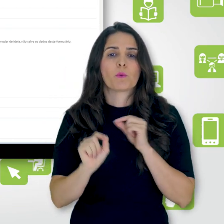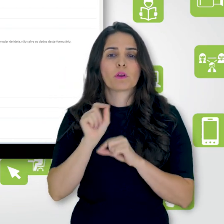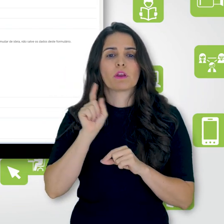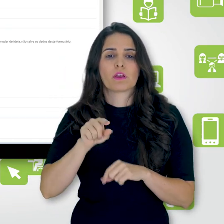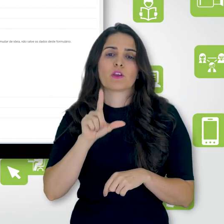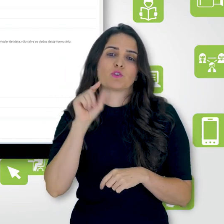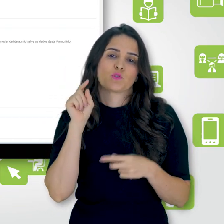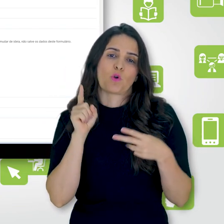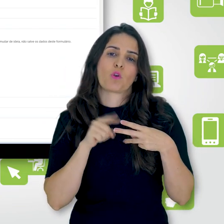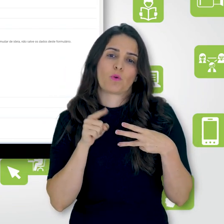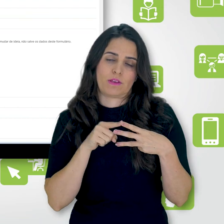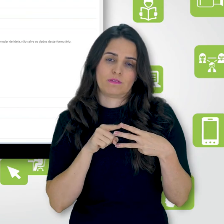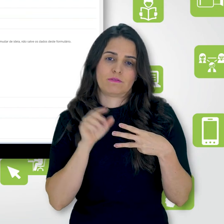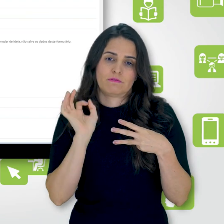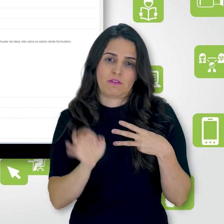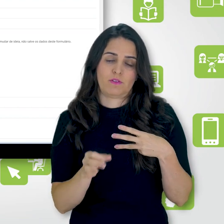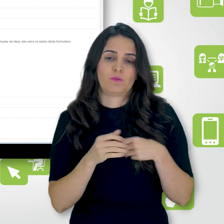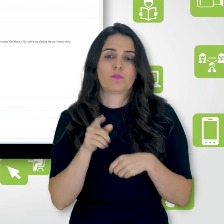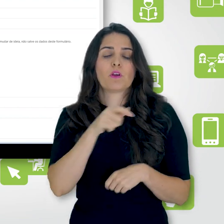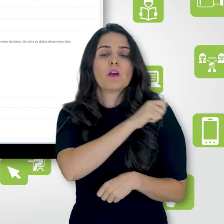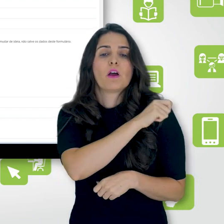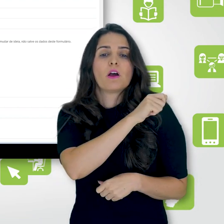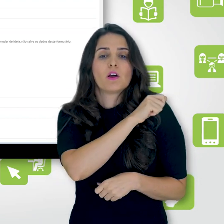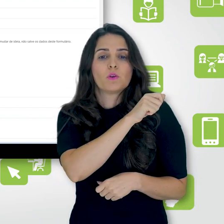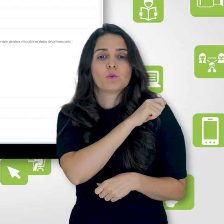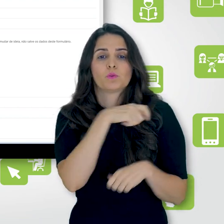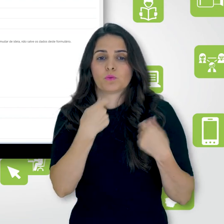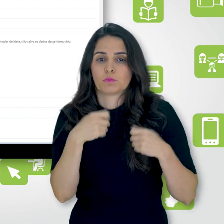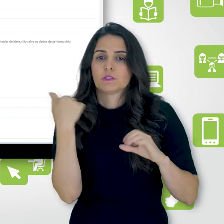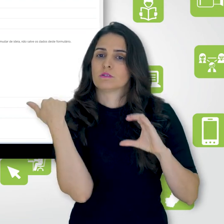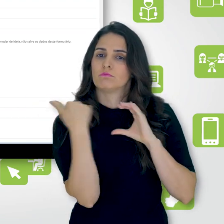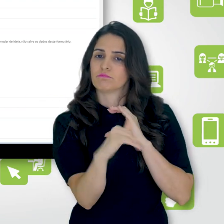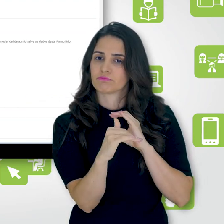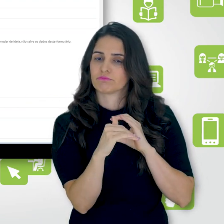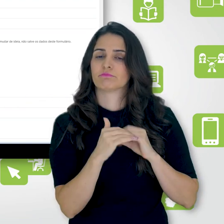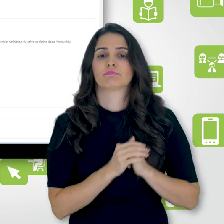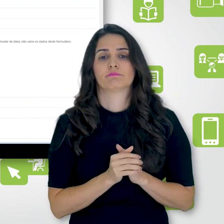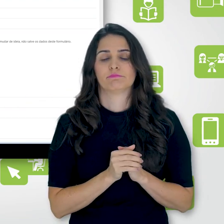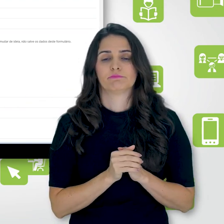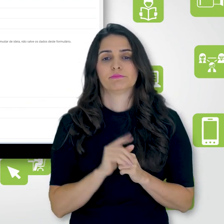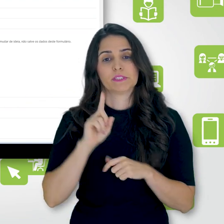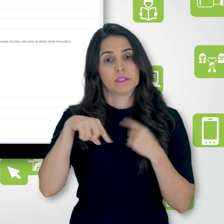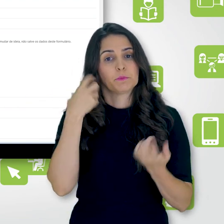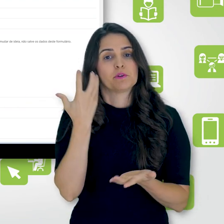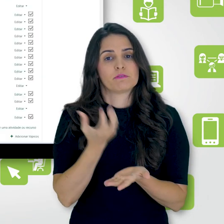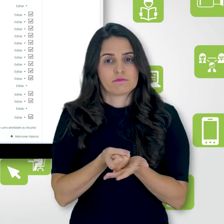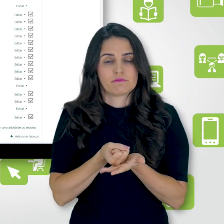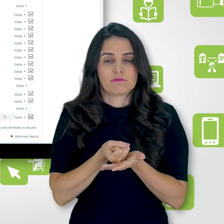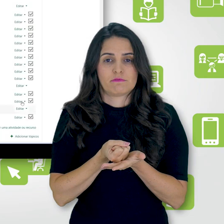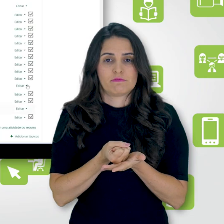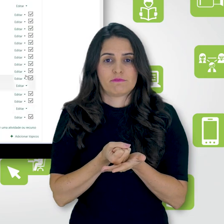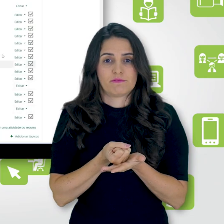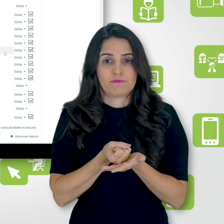costumo optar por essa aqui. O estudante deverá fazer um envio. E vou salvar.